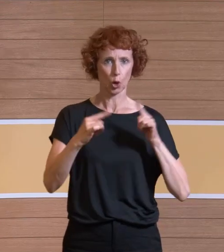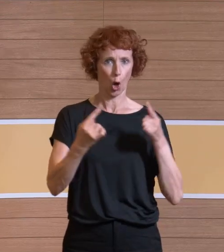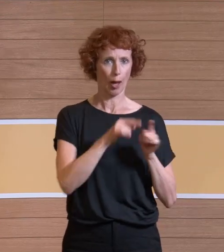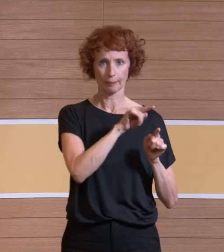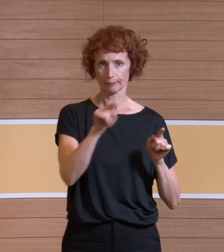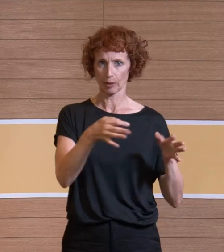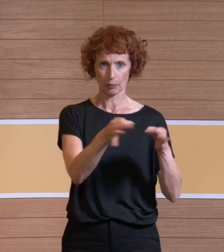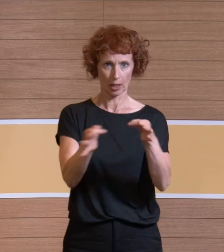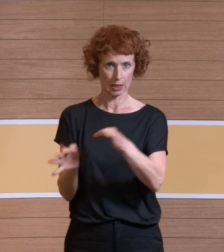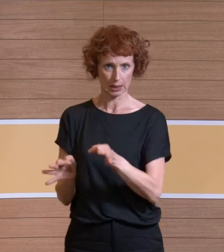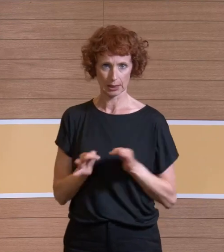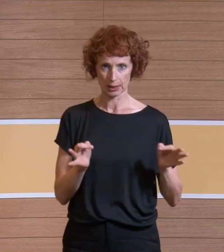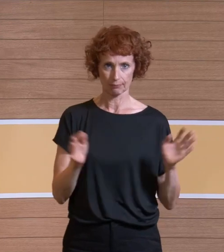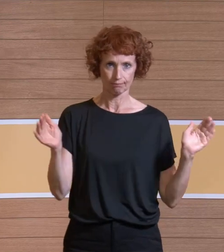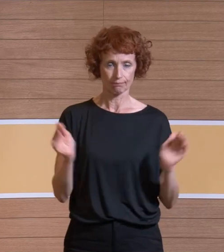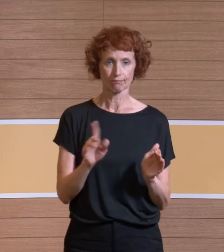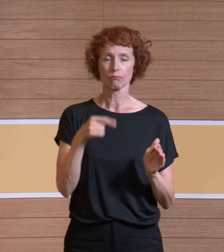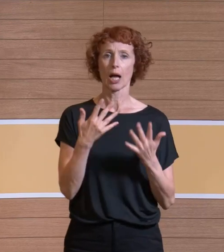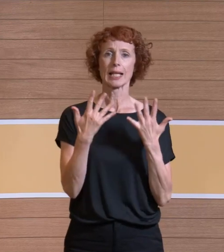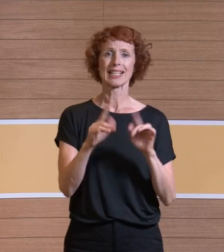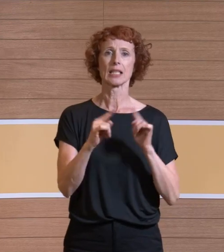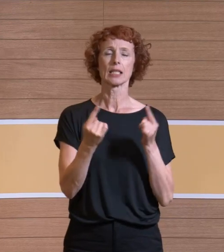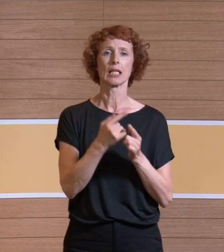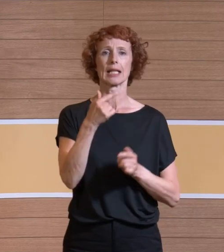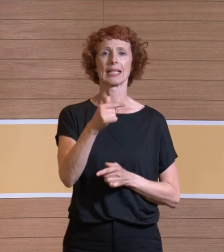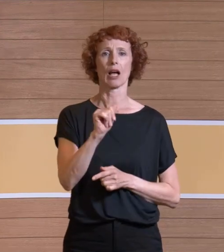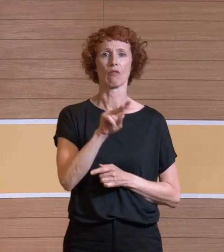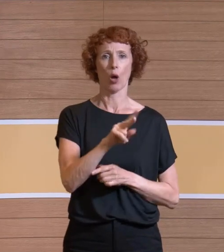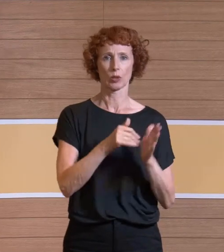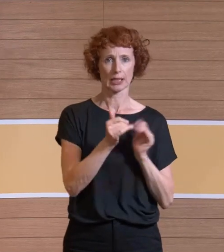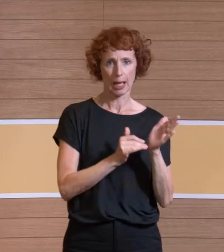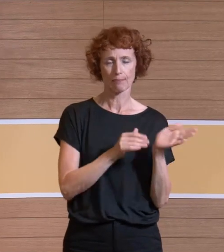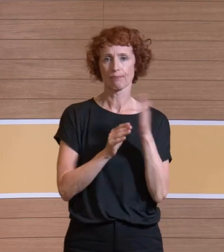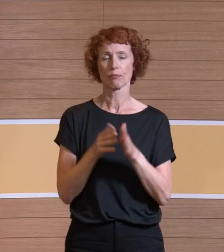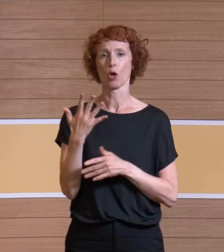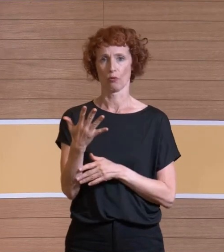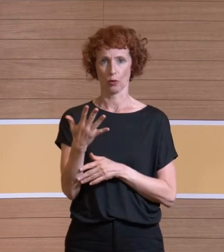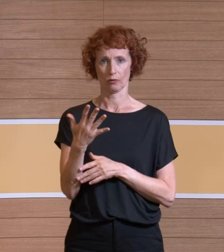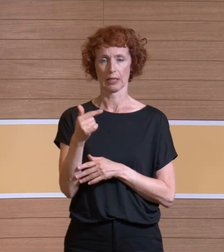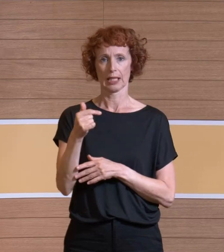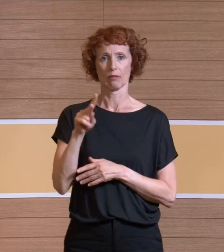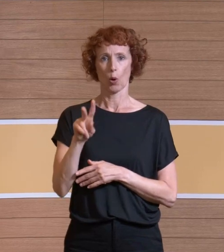Zehn dieser OP-Säle hatten ein THV-System und fünf hatten ein TVS-System.